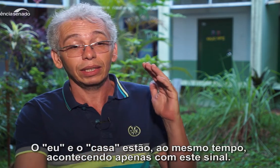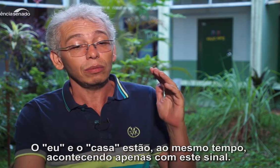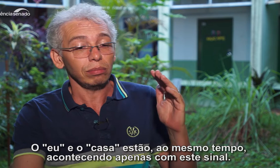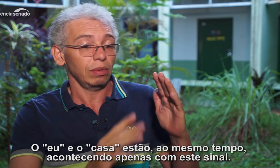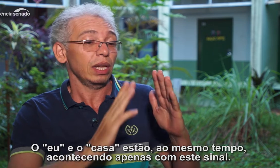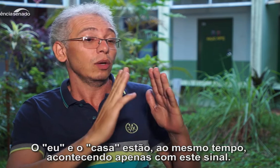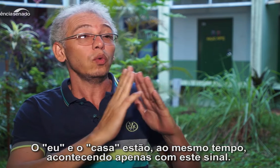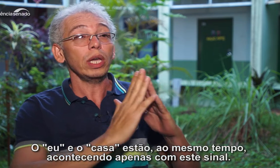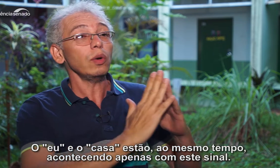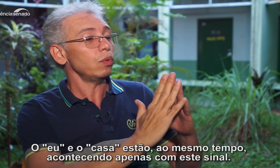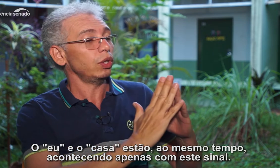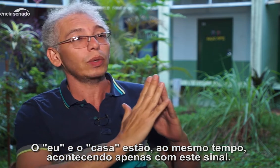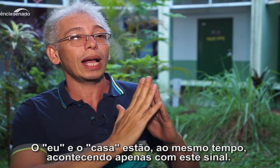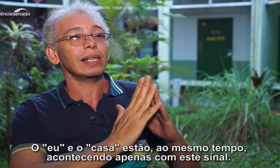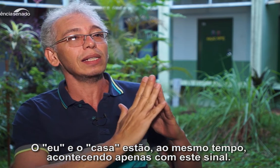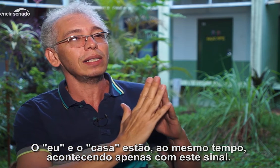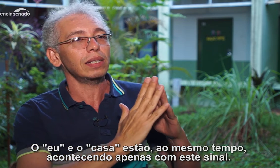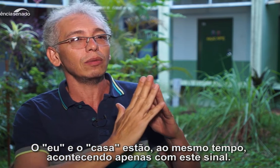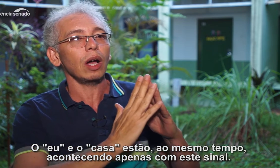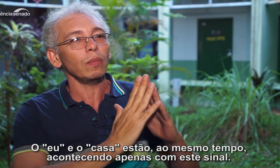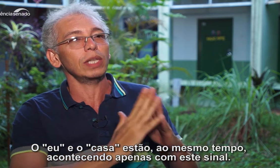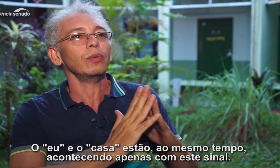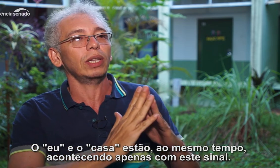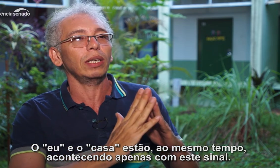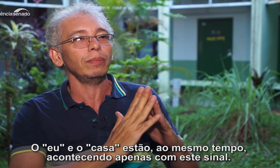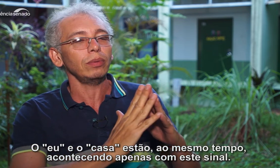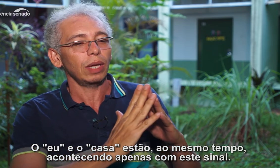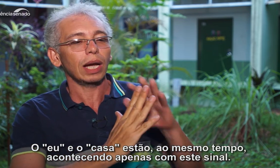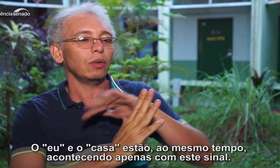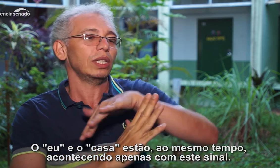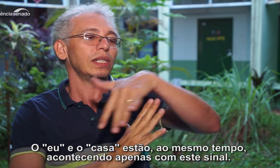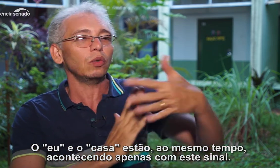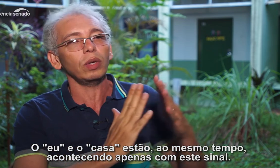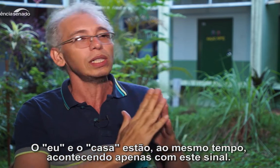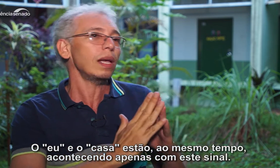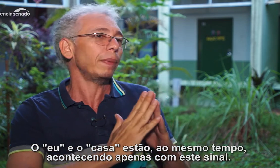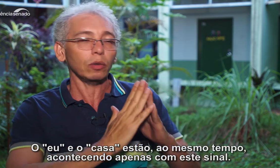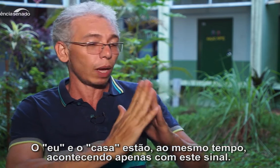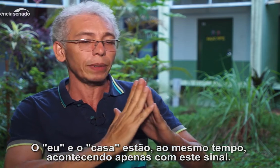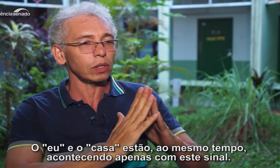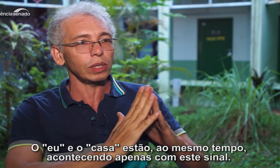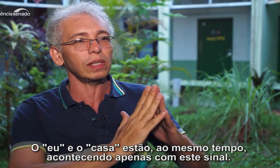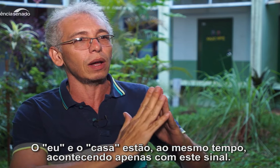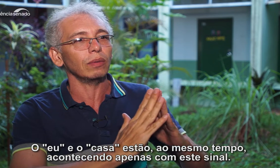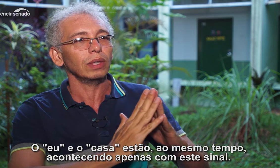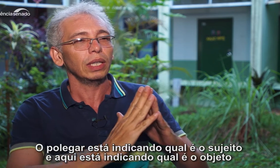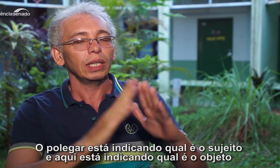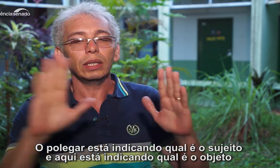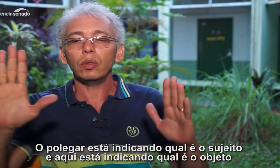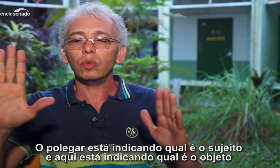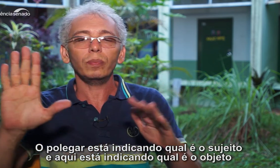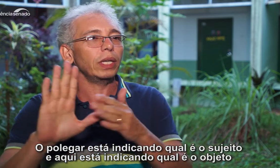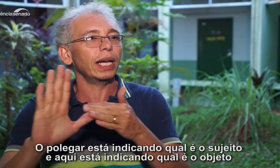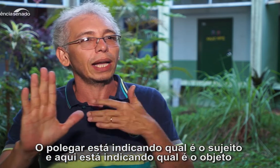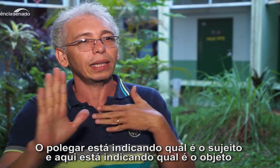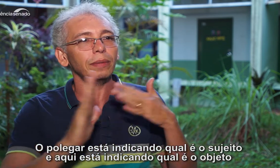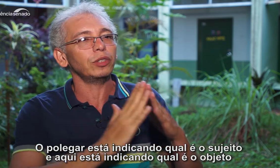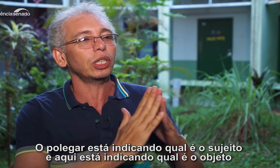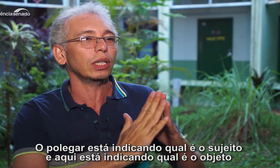Então, o eu e o casa estão, ao mesmo tempo, acontecendo apenas com esse sinal. Então, o polegar está indicando